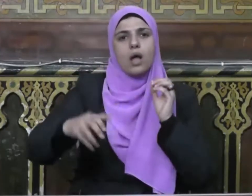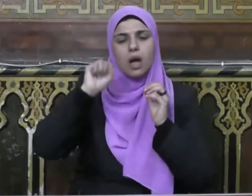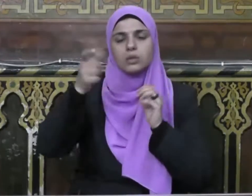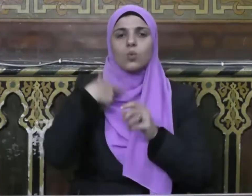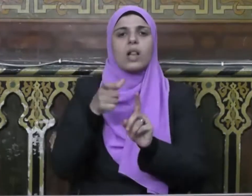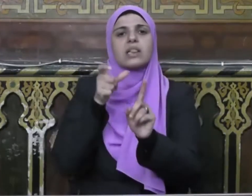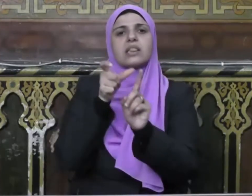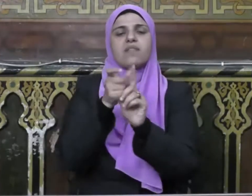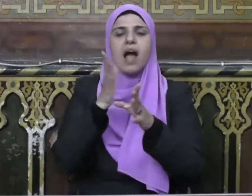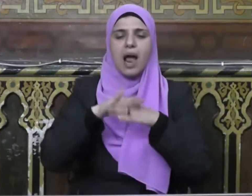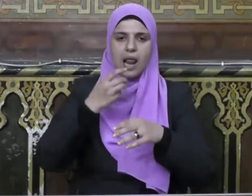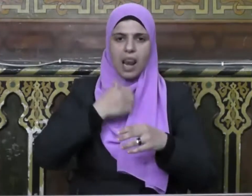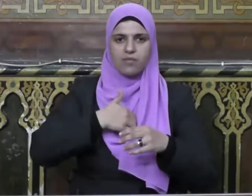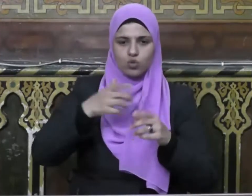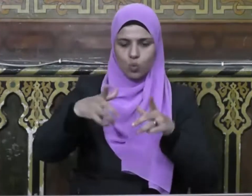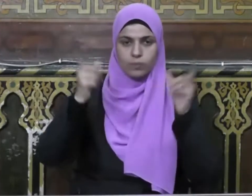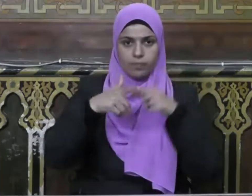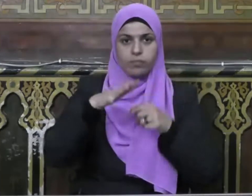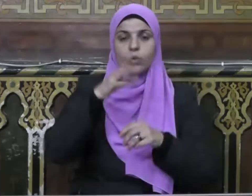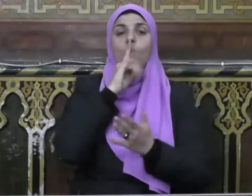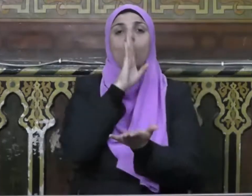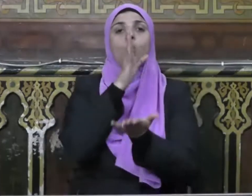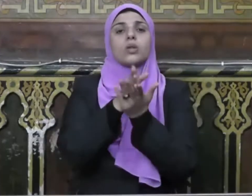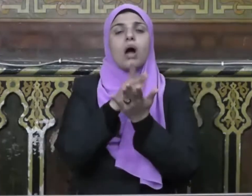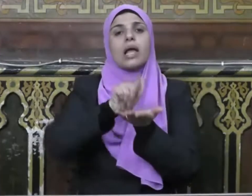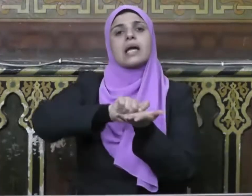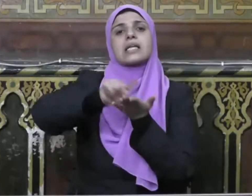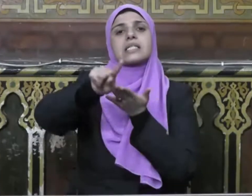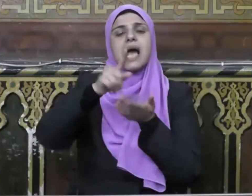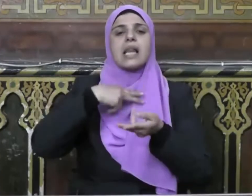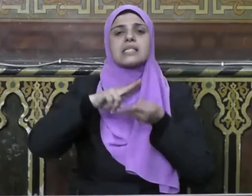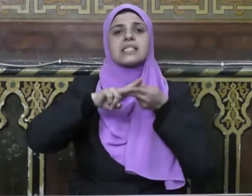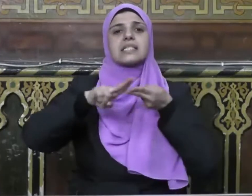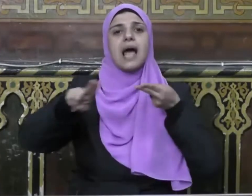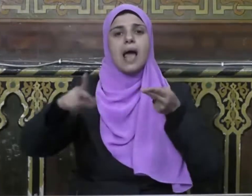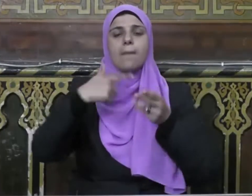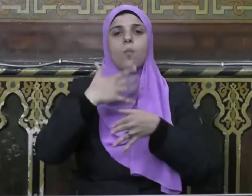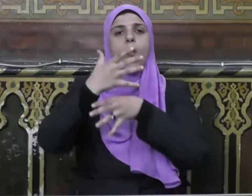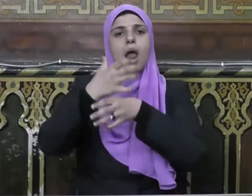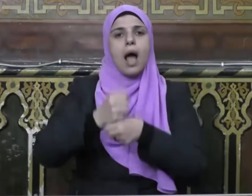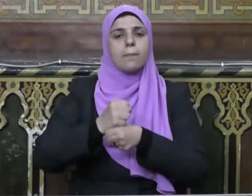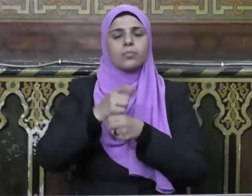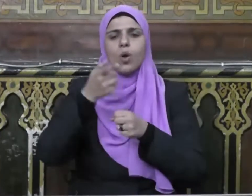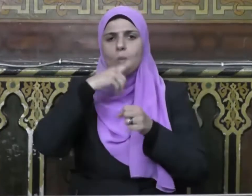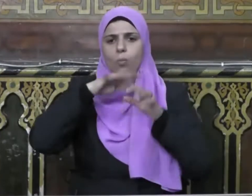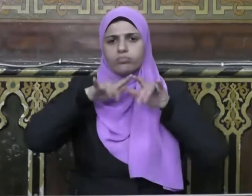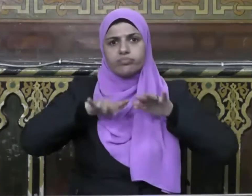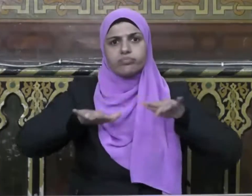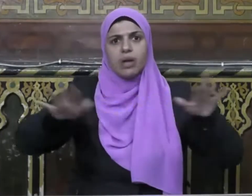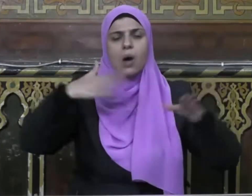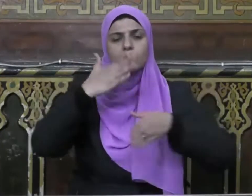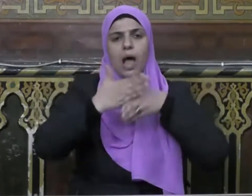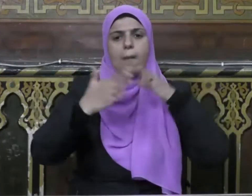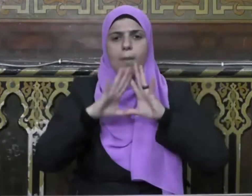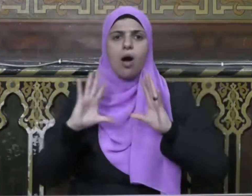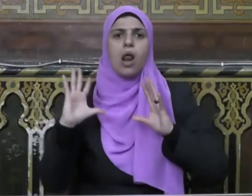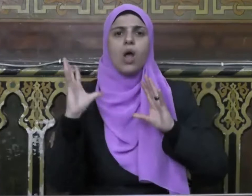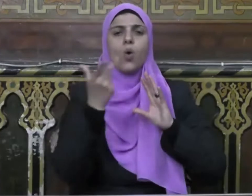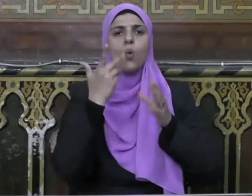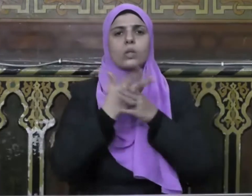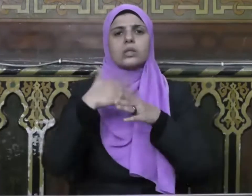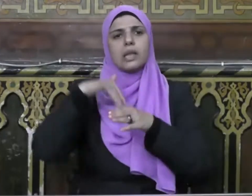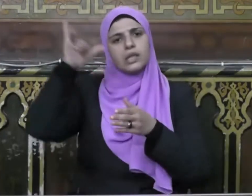أبنائه والدفاع عن نفسه وتحقيق رسالة السلام والأمن وإعمار الكون